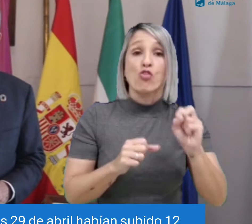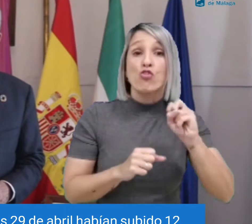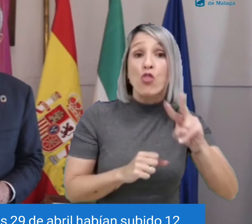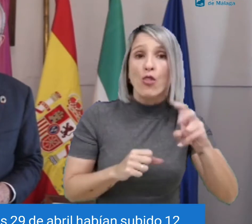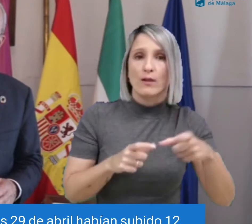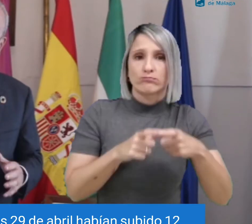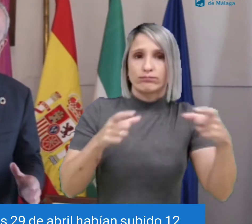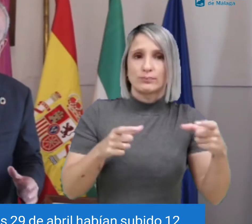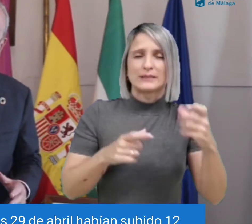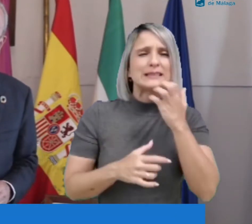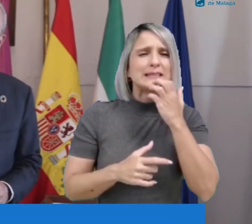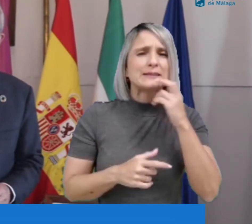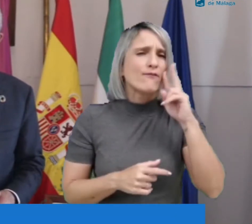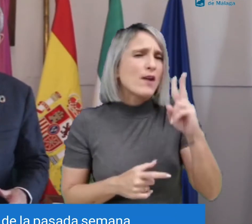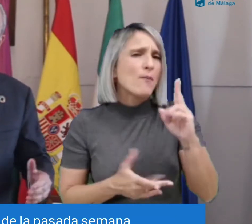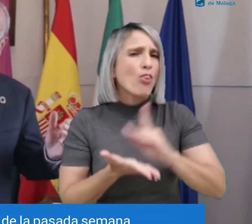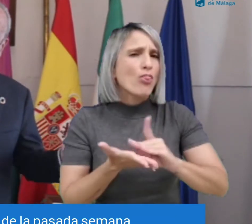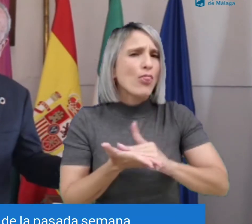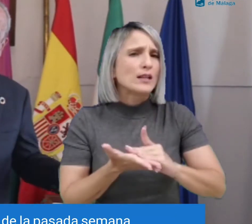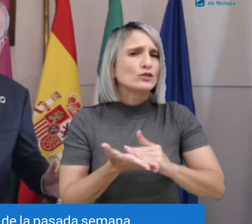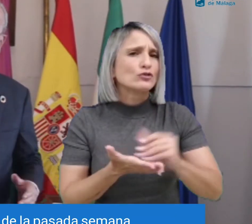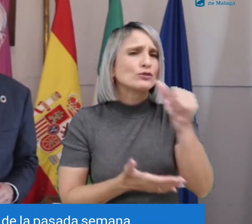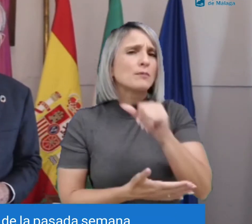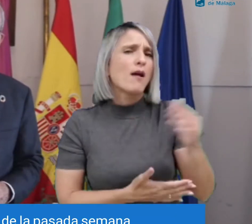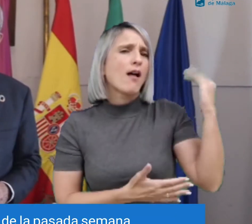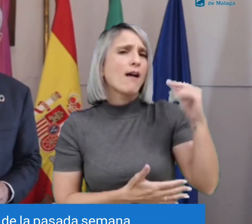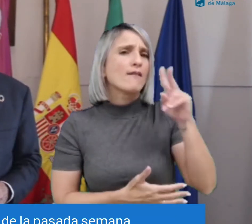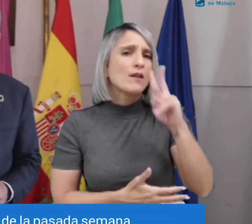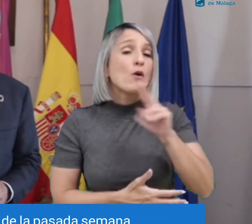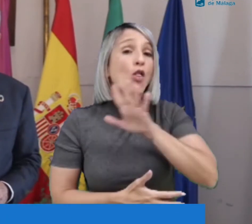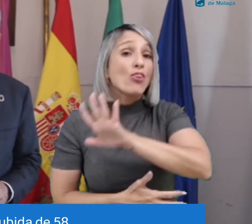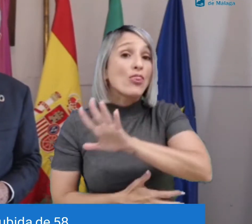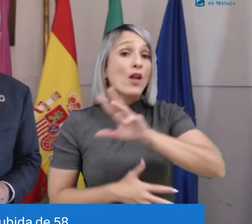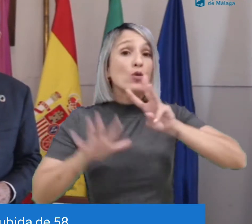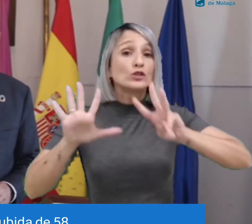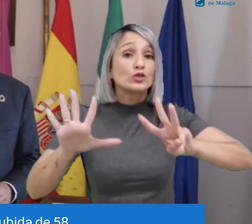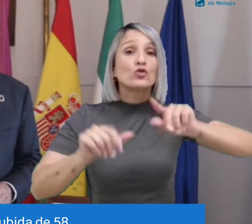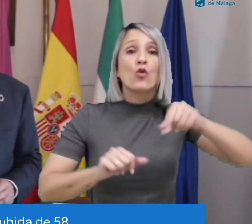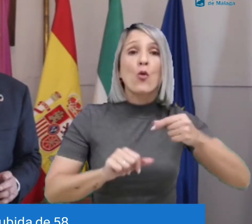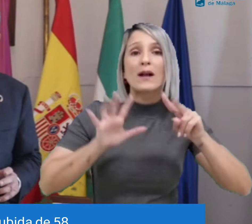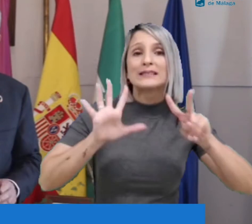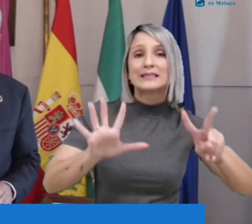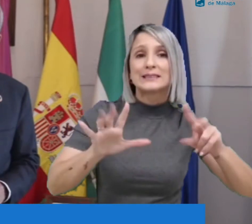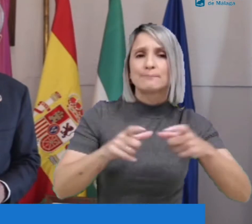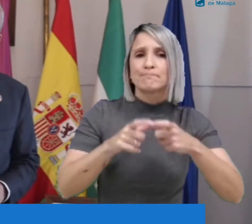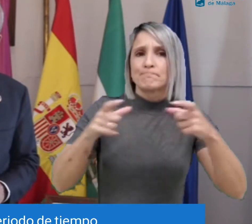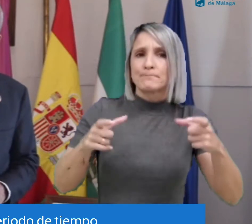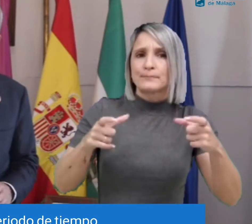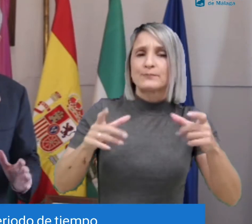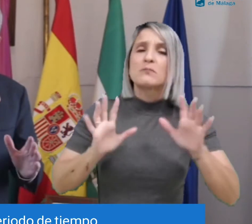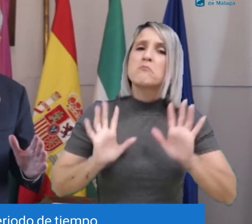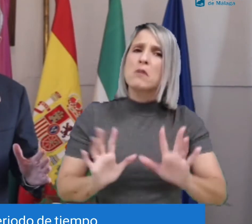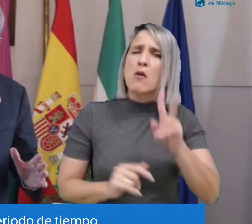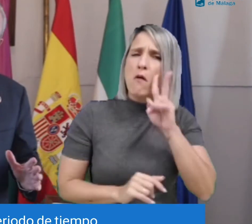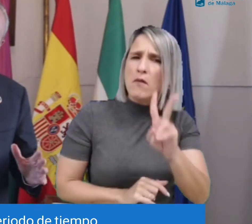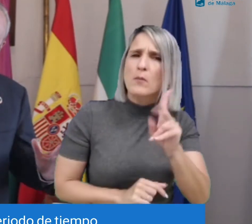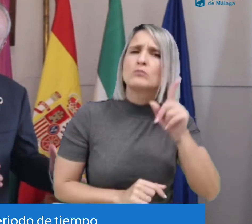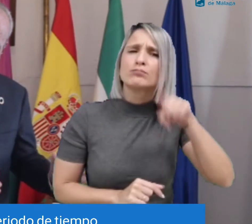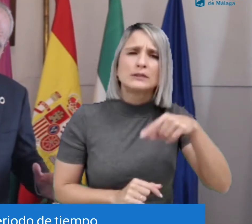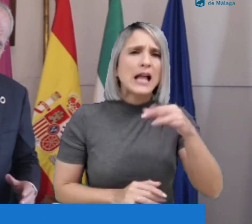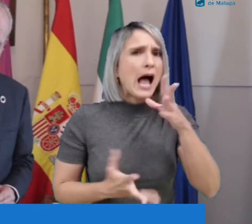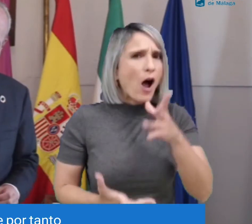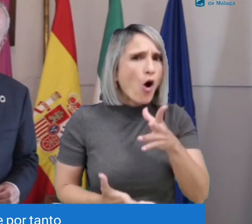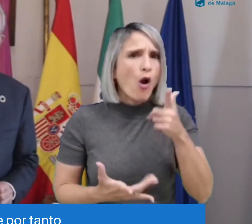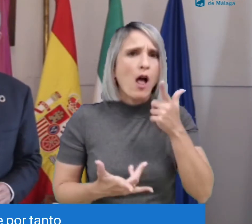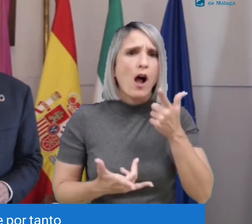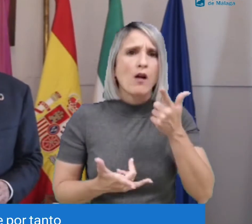abril, habían subido 12. Si recordamos el dato de la pasada semana, había una subida de 58,7 en el mismo periodo de